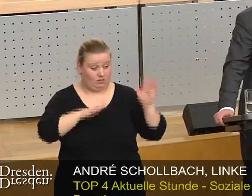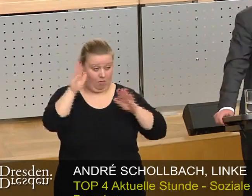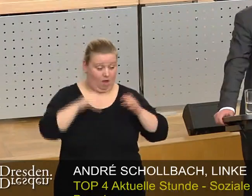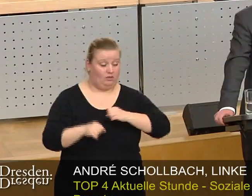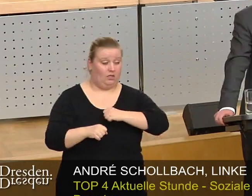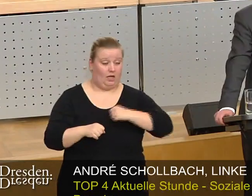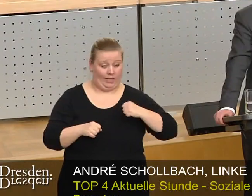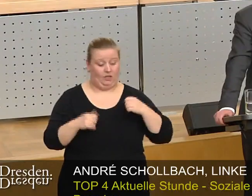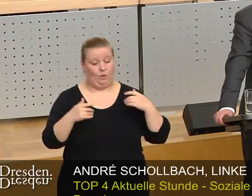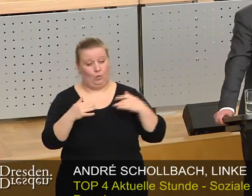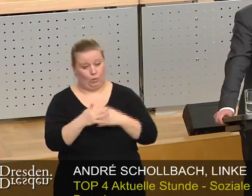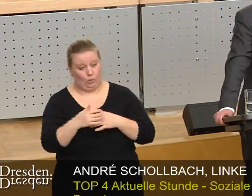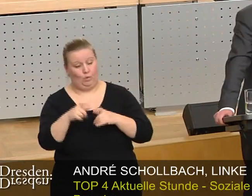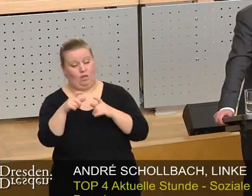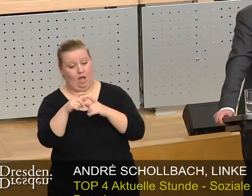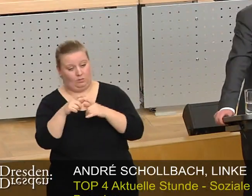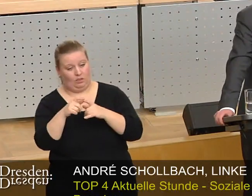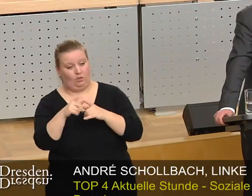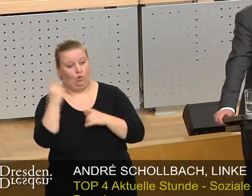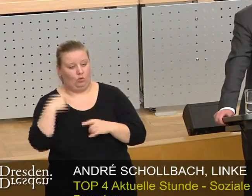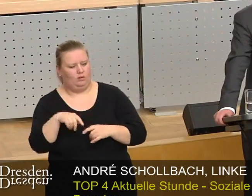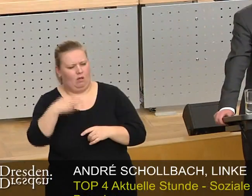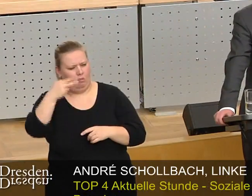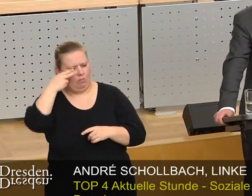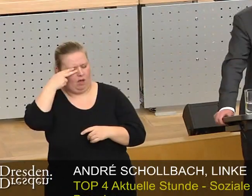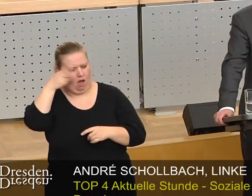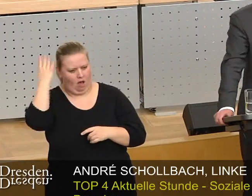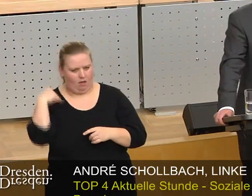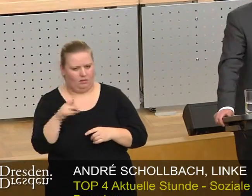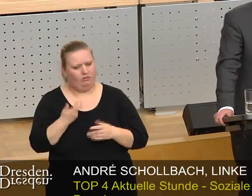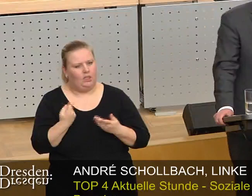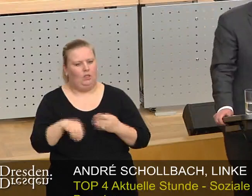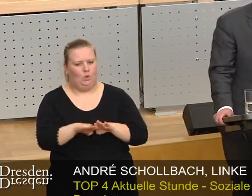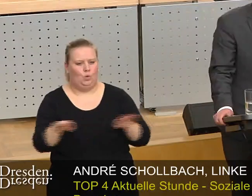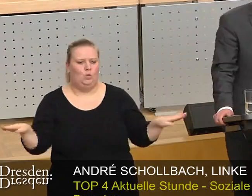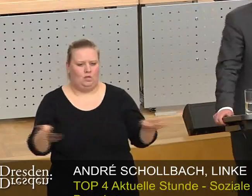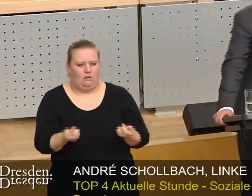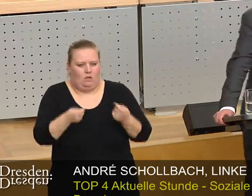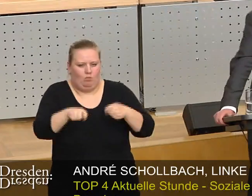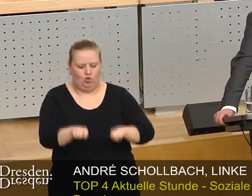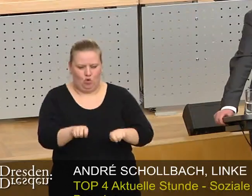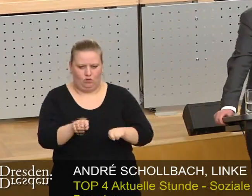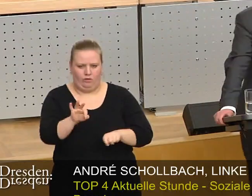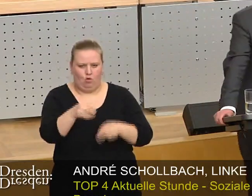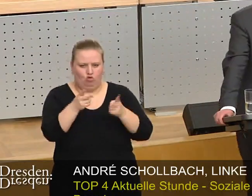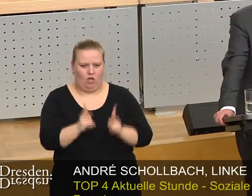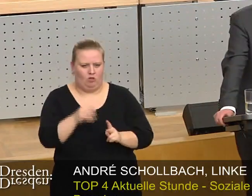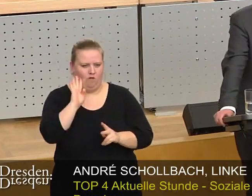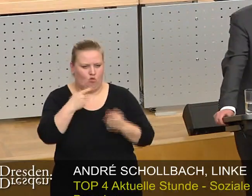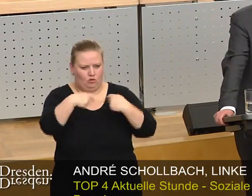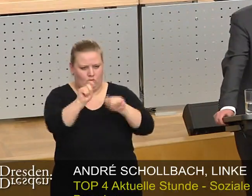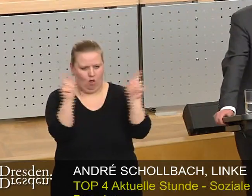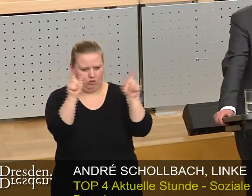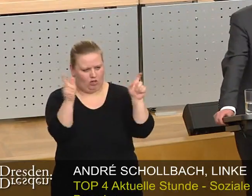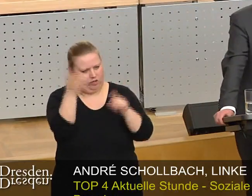Linken, Grünen, SPD und Piraten einen Grundsatzbeschluss zur Gründung der städtischen Wohnungsbaugesellschaft